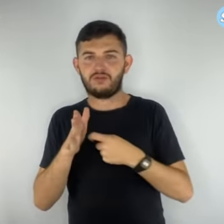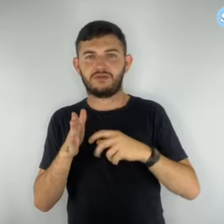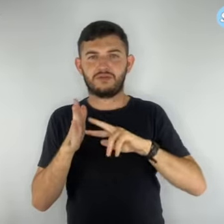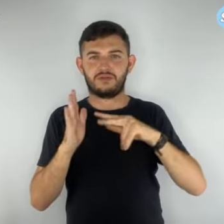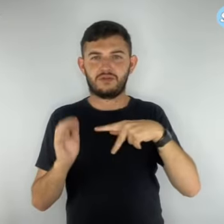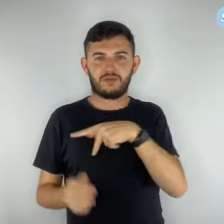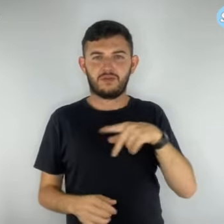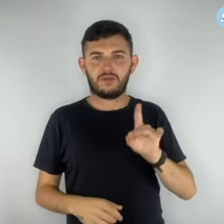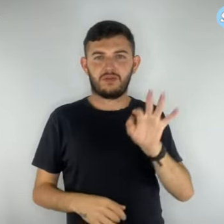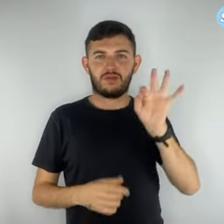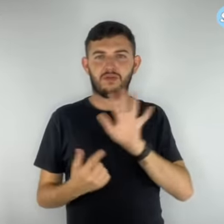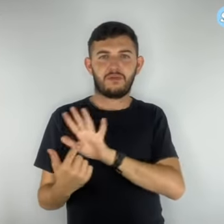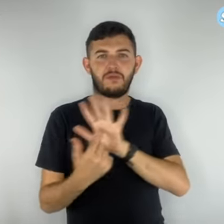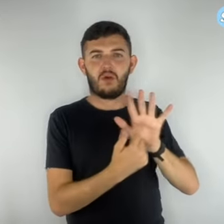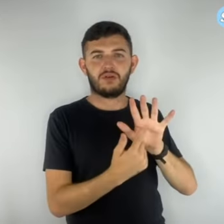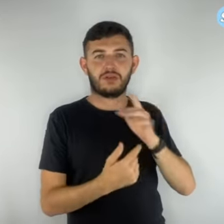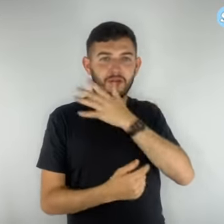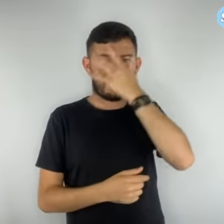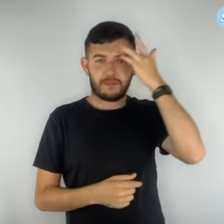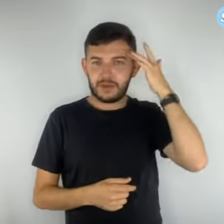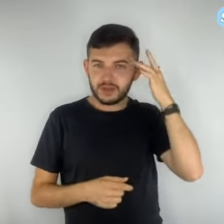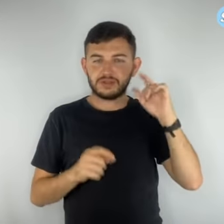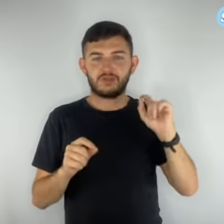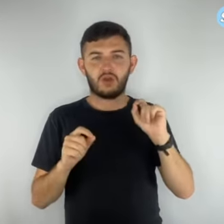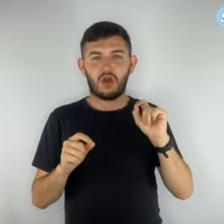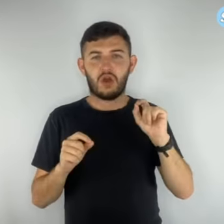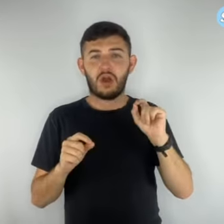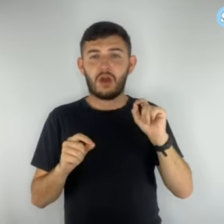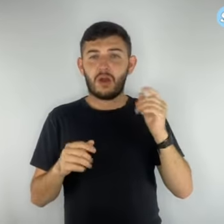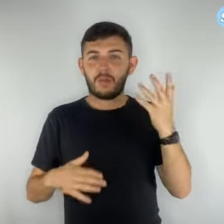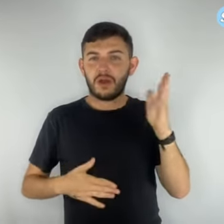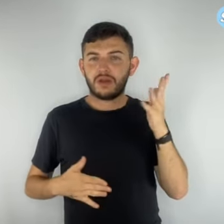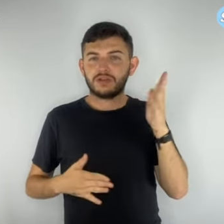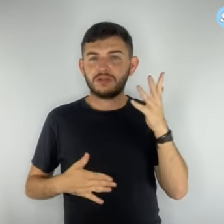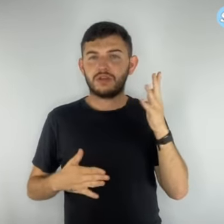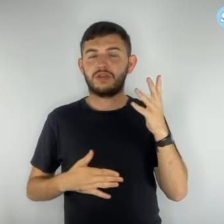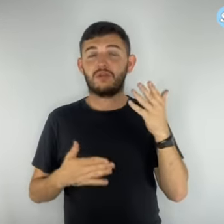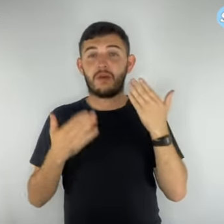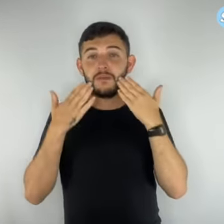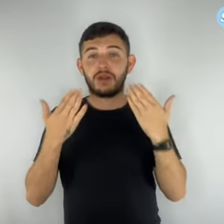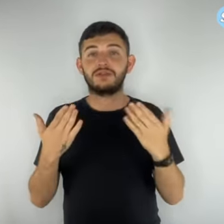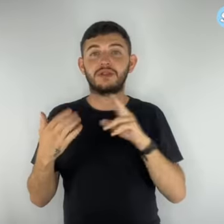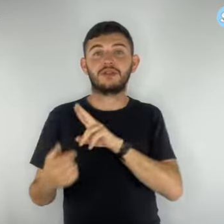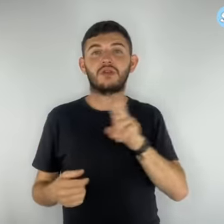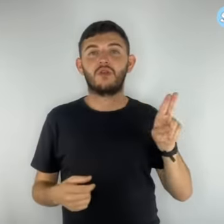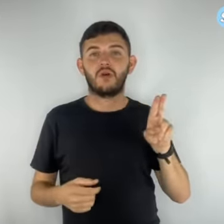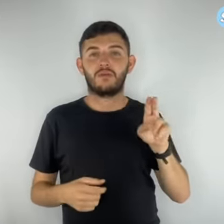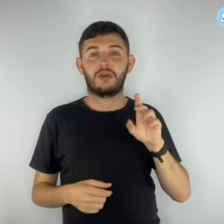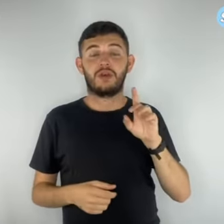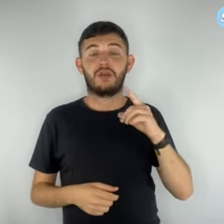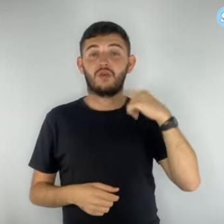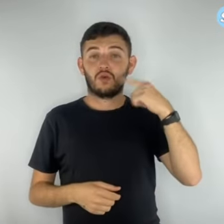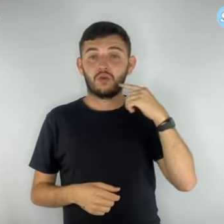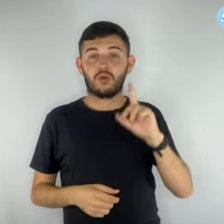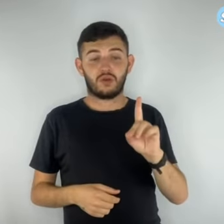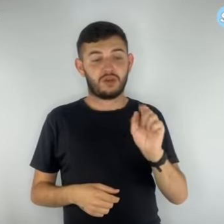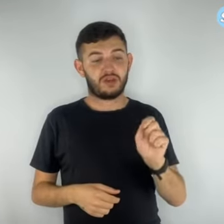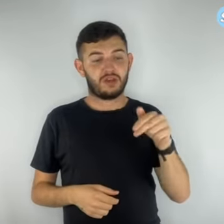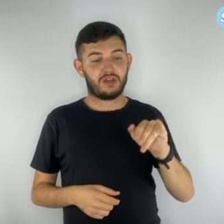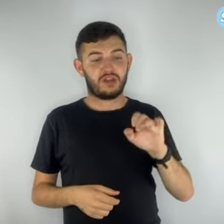o golpista se apresenta como Dr. Daniel ou Dr. Dimas e chega a utilizar em sua foto de perfil